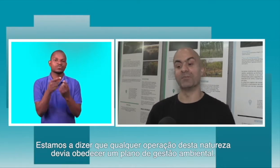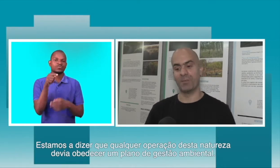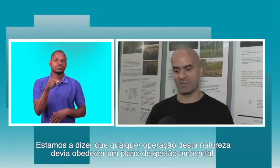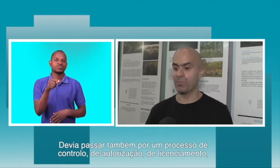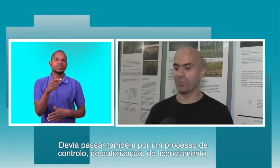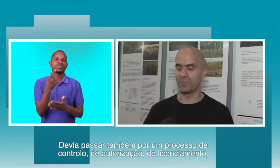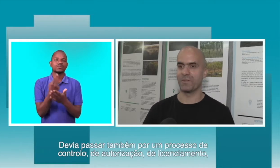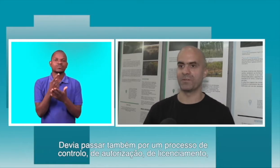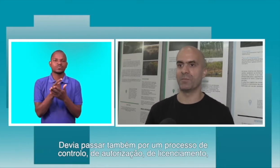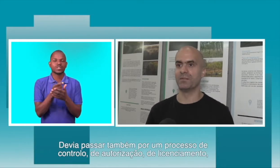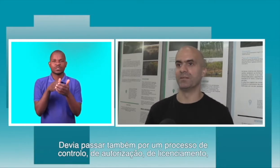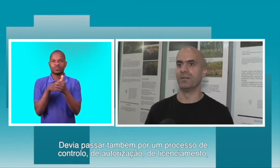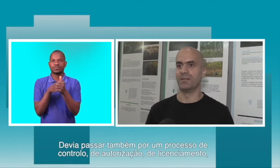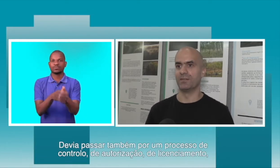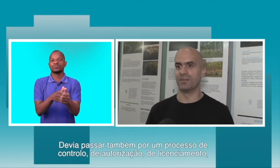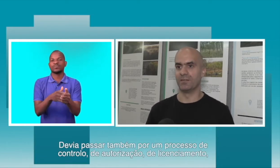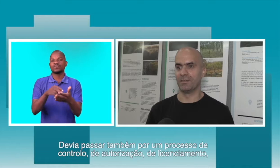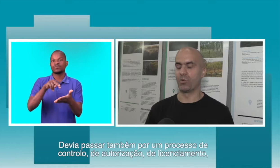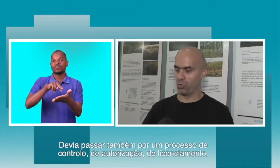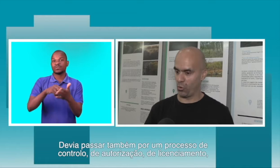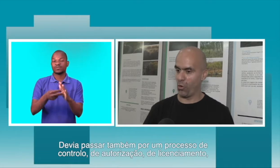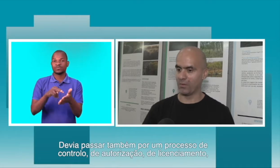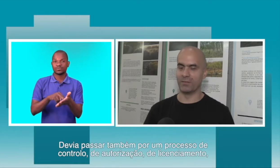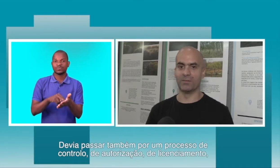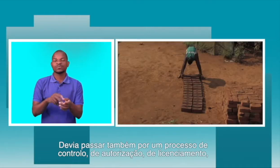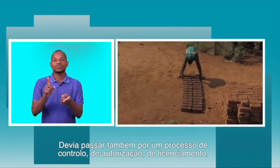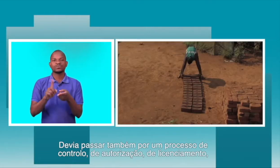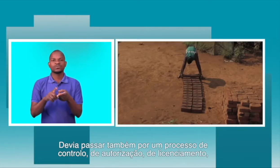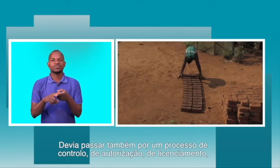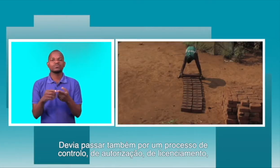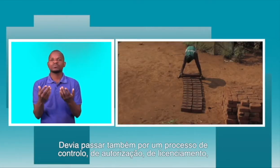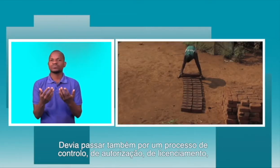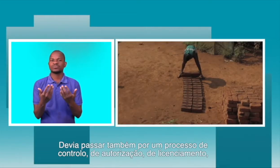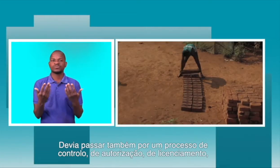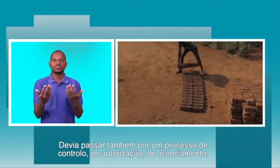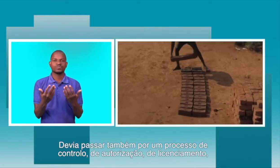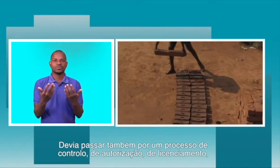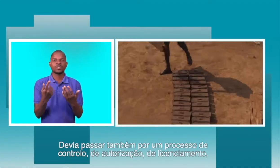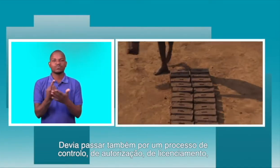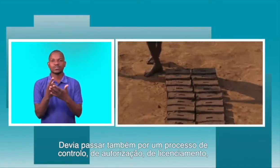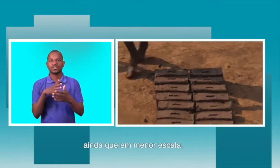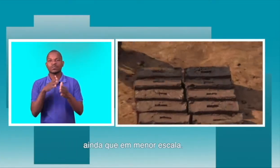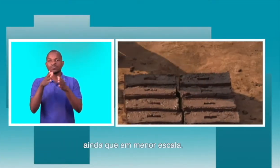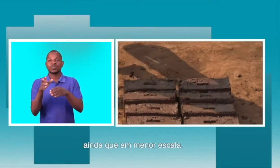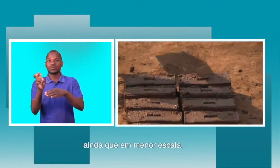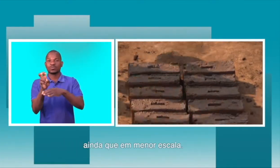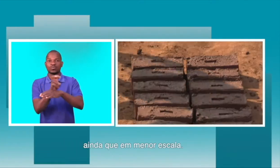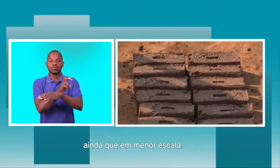Portanto, devia passar por um processo também de controle, de autorização, de licenciamento. Ainda que em menor